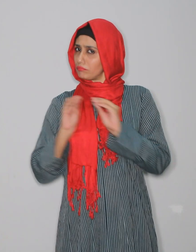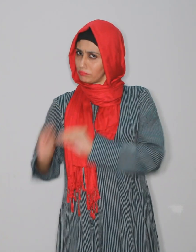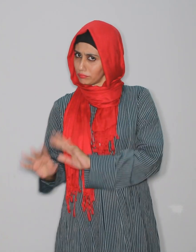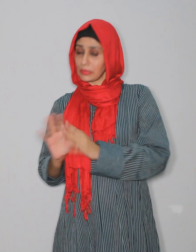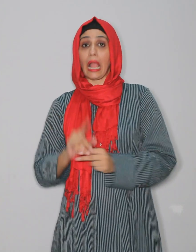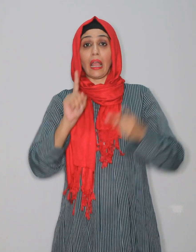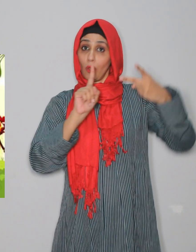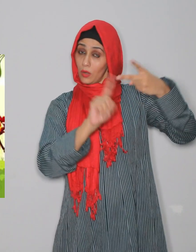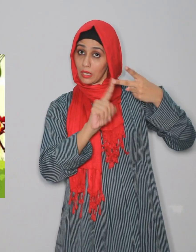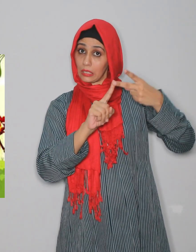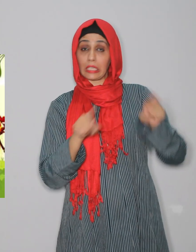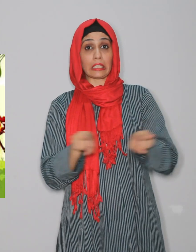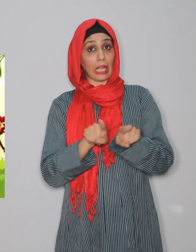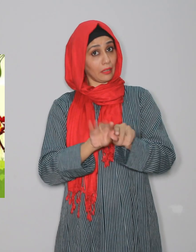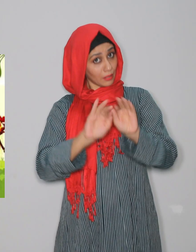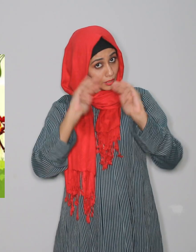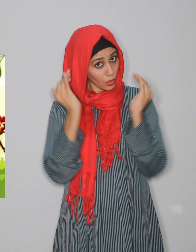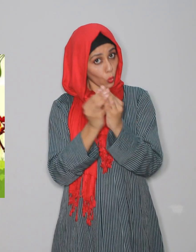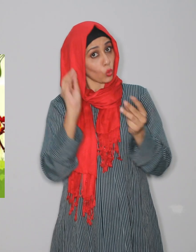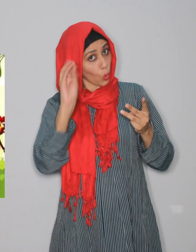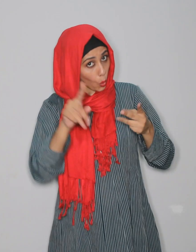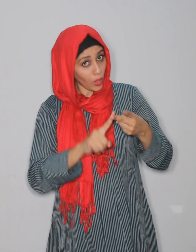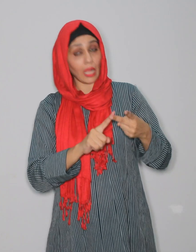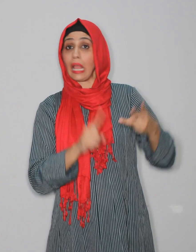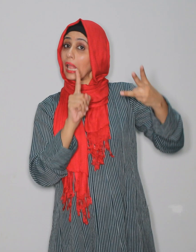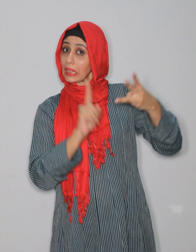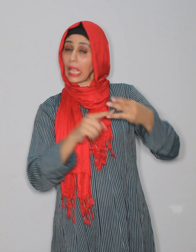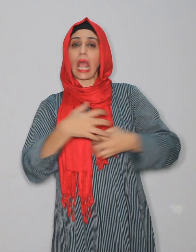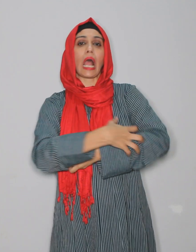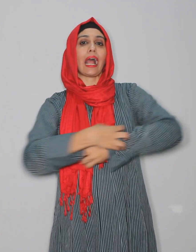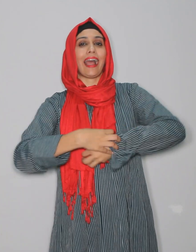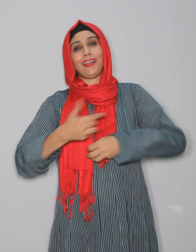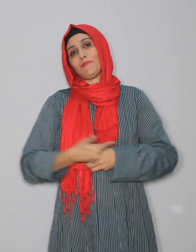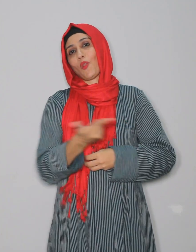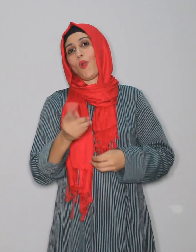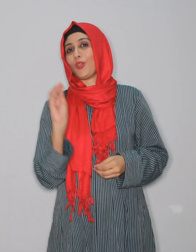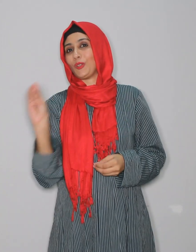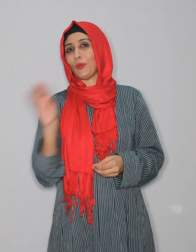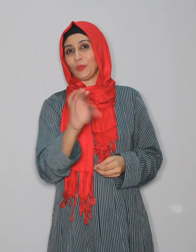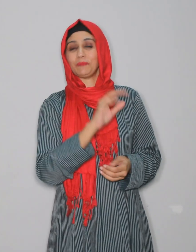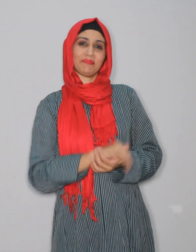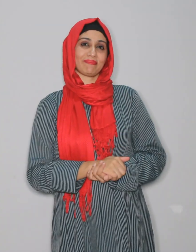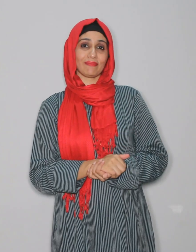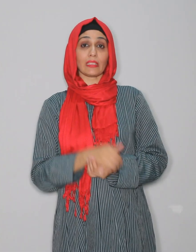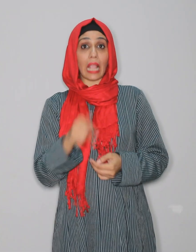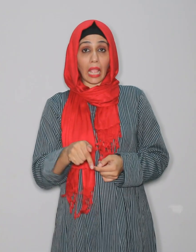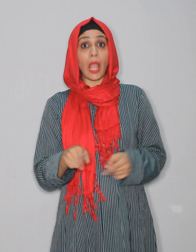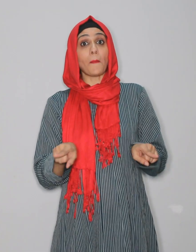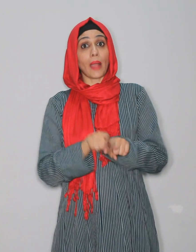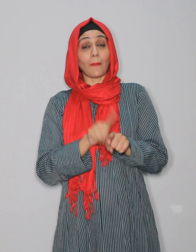لیے ایک حصہ اپنے رشتداروں کے لیے اور ایک حصہ قریب اور فقرا کے لیے اس سے ہمیں